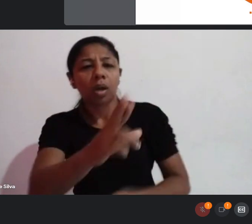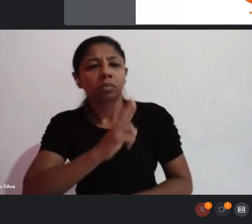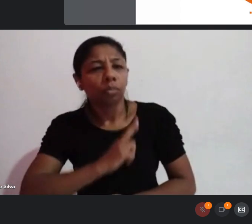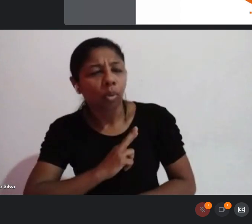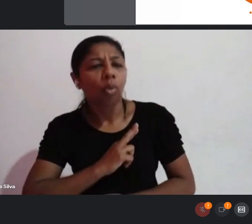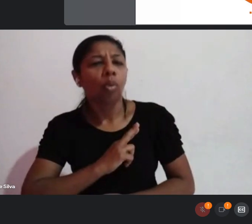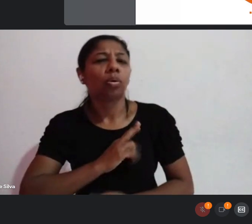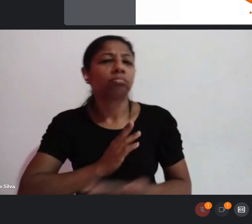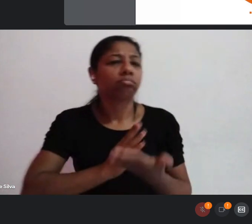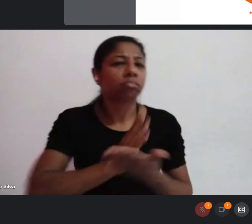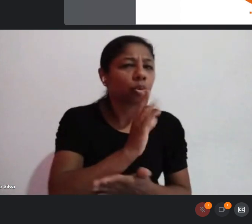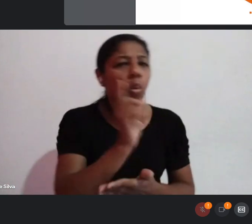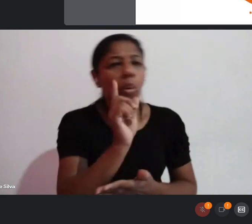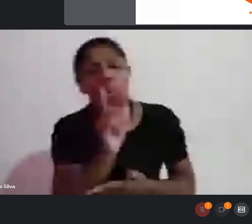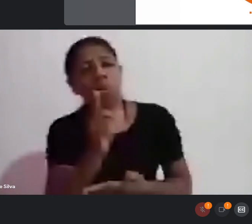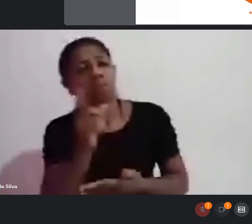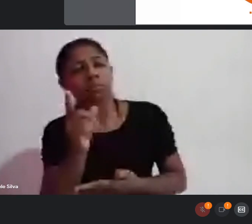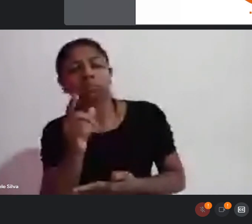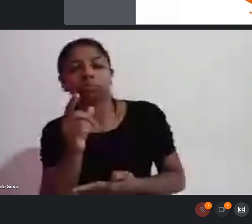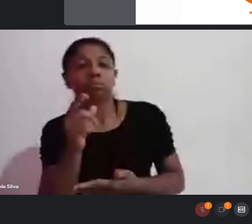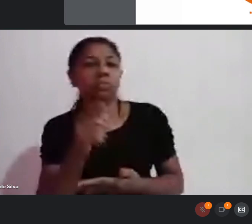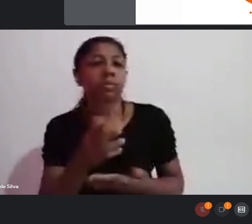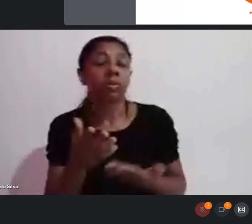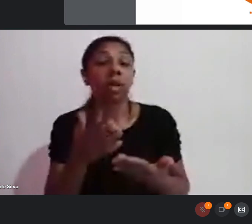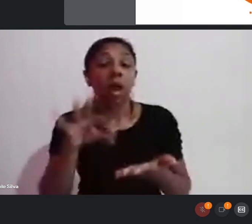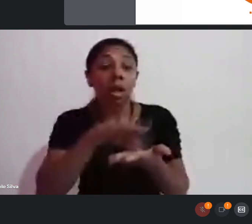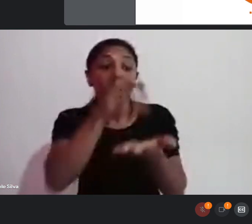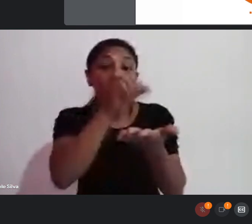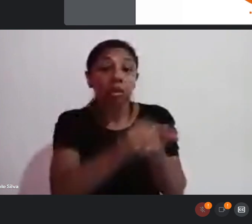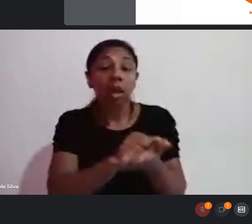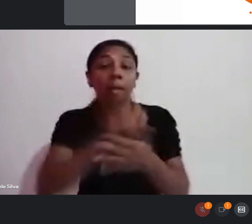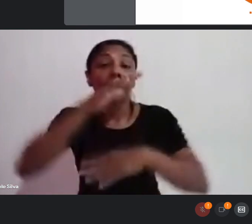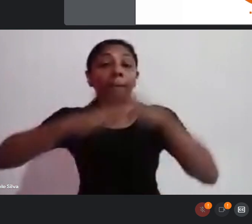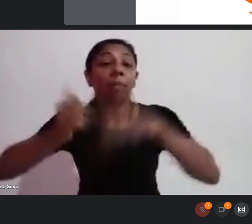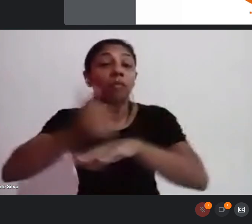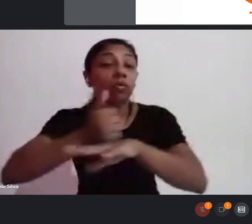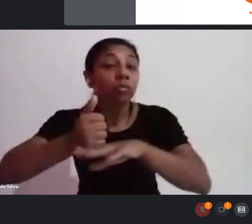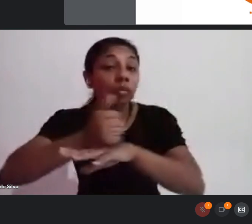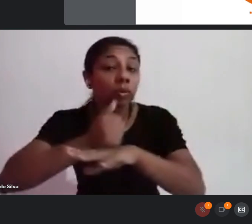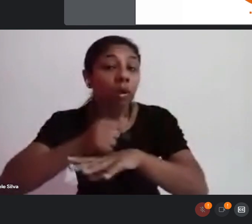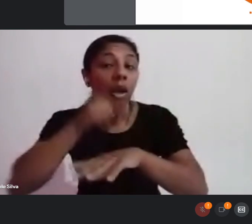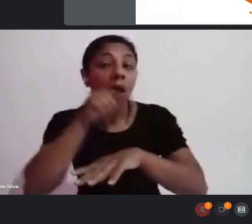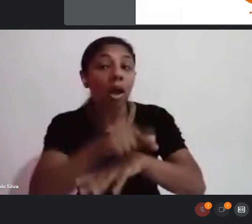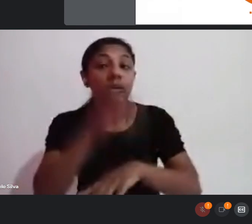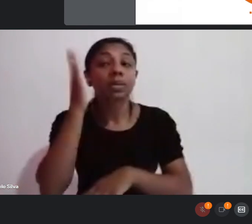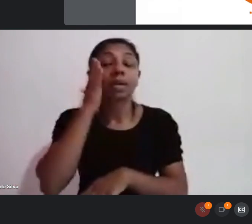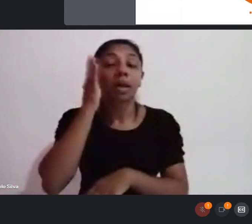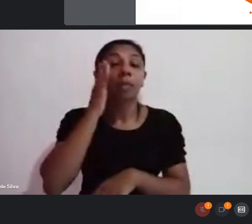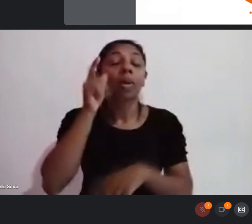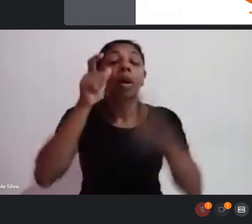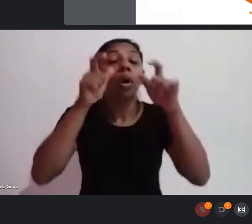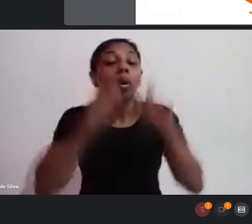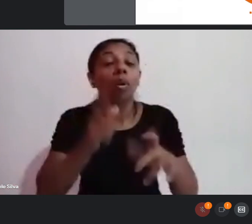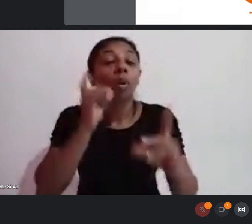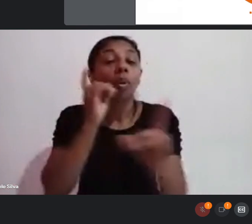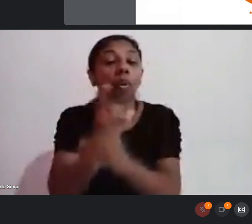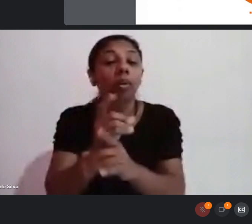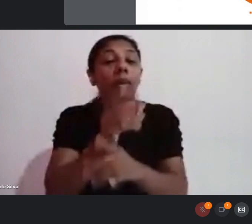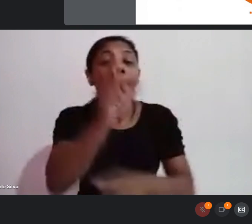também, nessa plataforma, a gente quer cadastrar profissionais para que a gente saiba onde estão as pessoas, e a gente possa